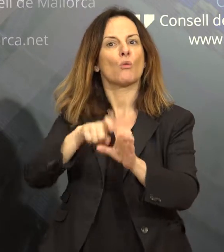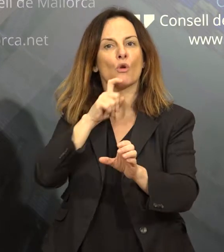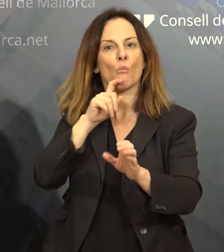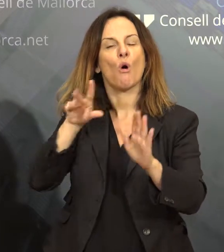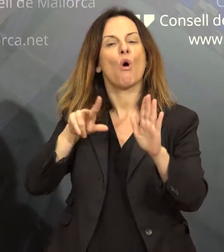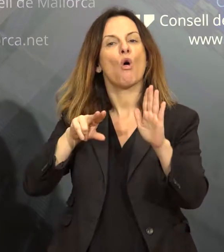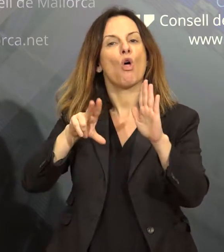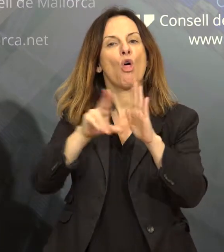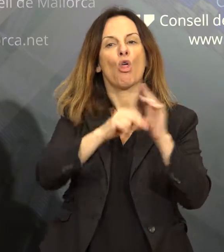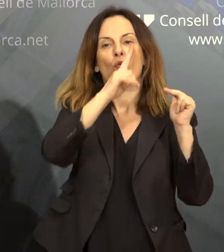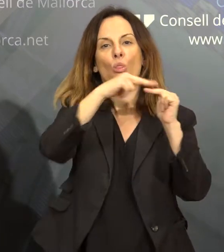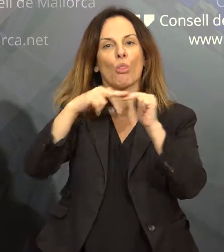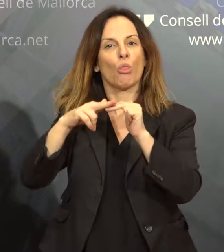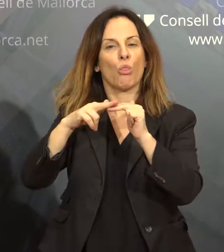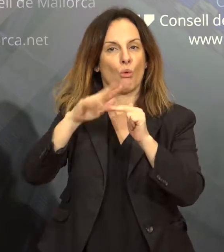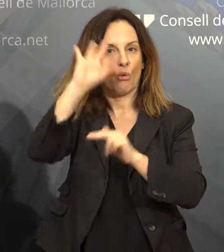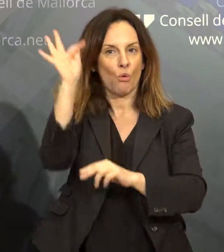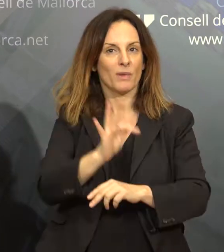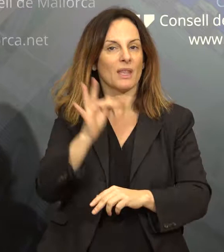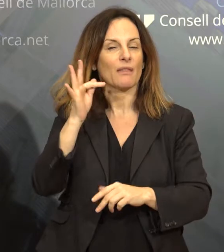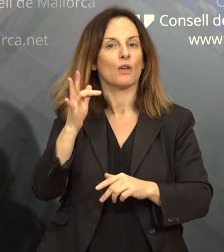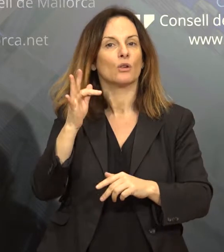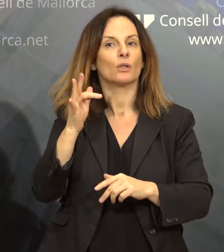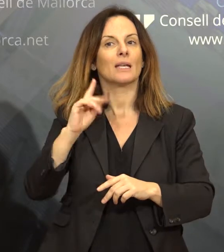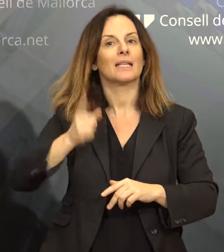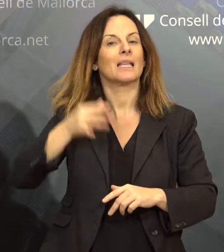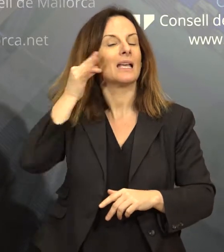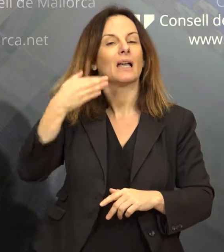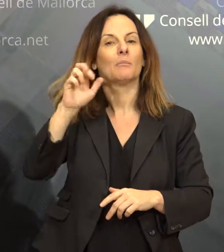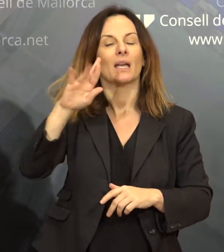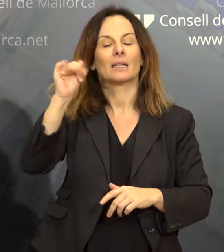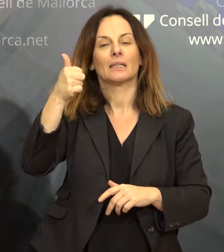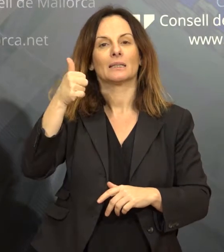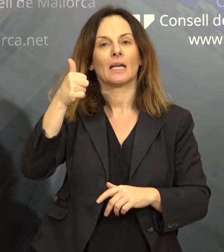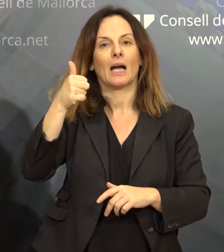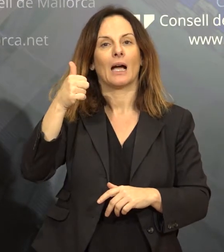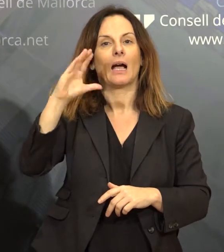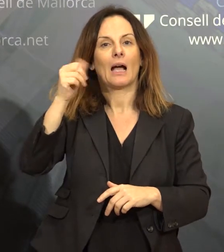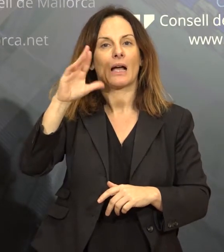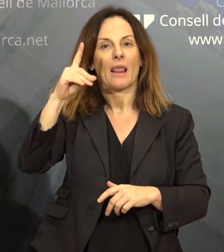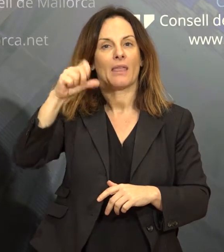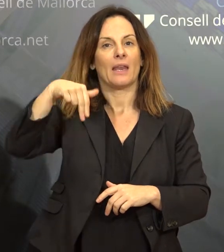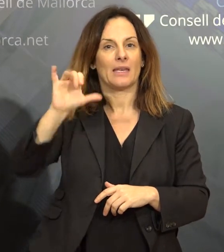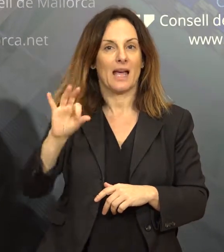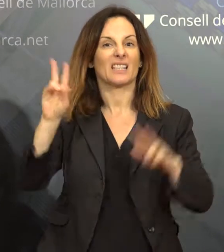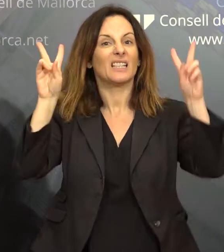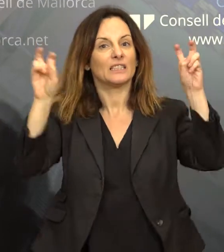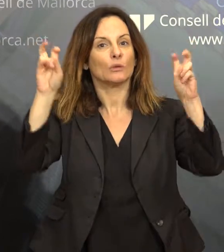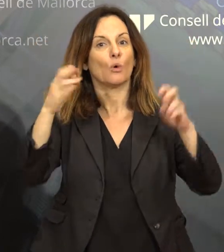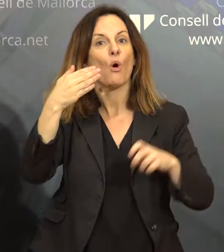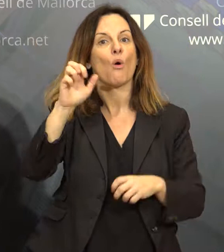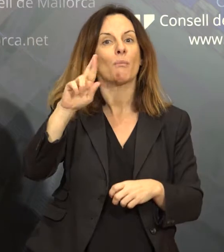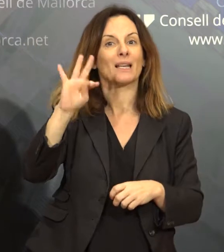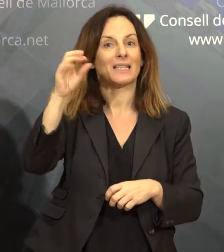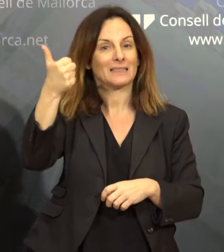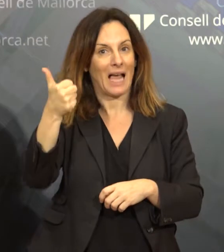de Berta Cárdenas, fa aquest homenatge, el documental se llama Berta Soy Yo i ho farem en CineCiutat.